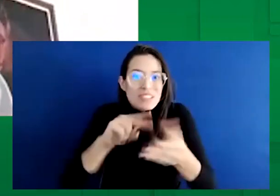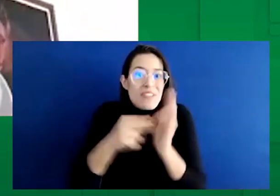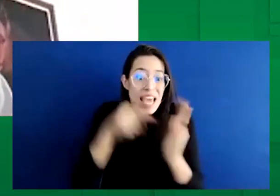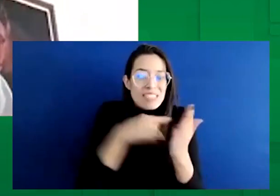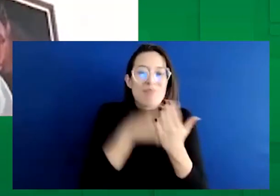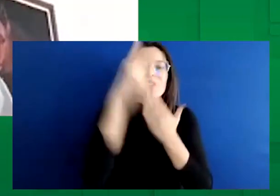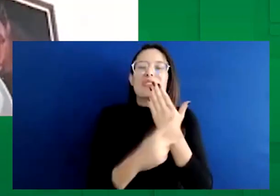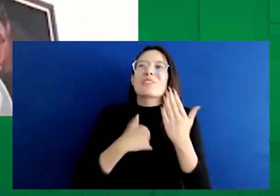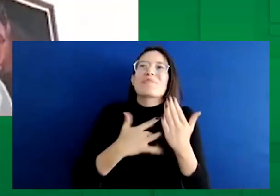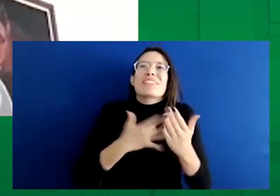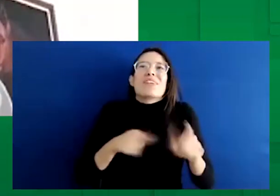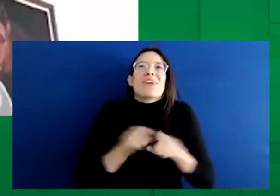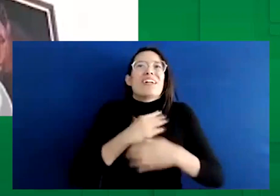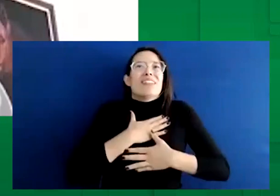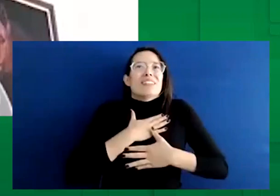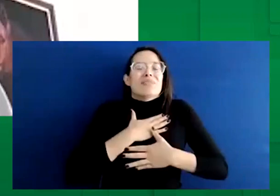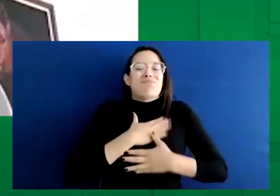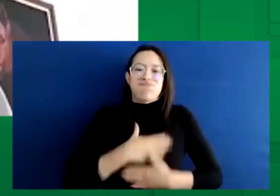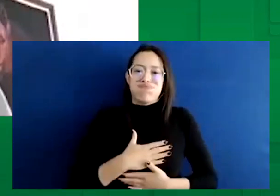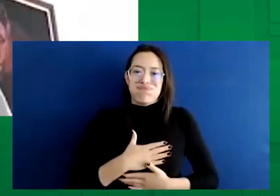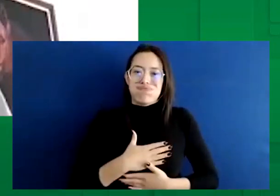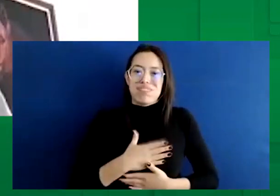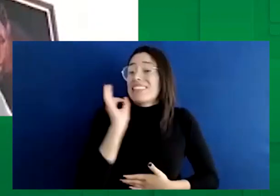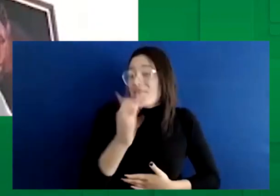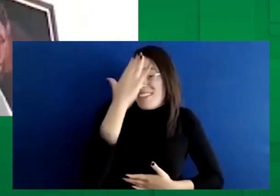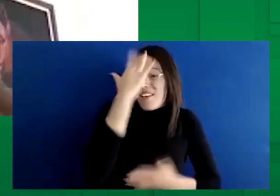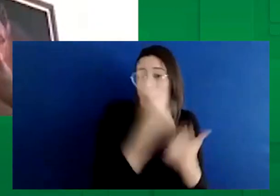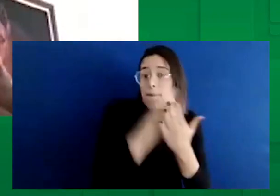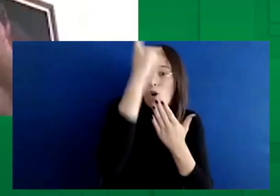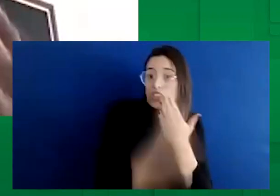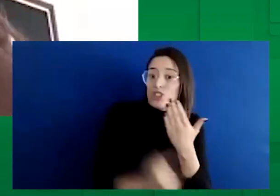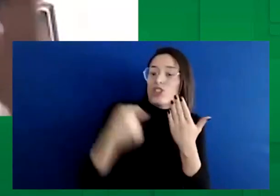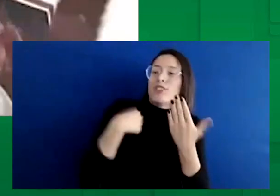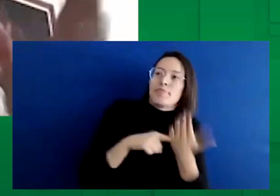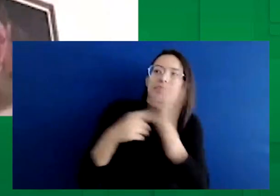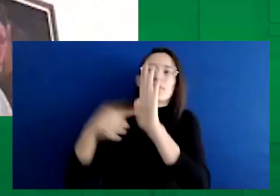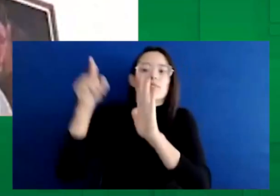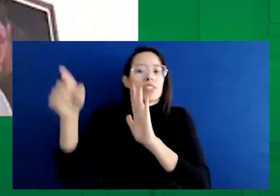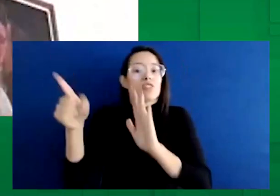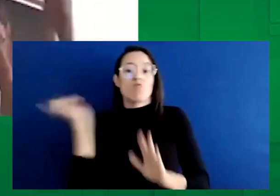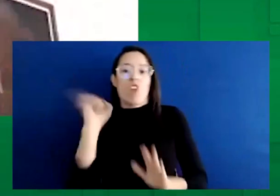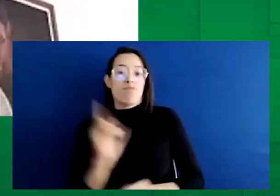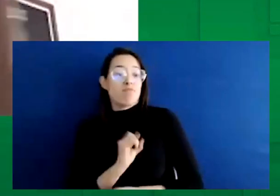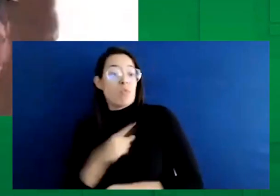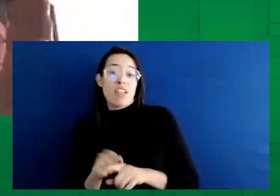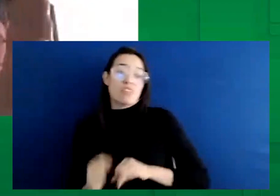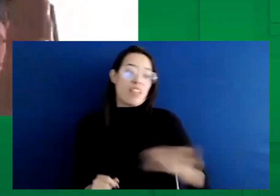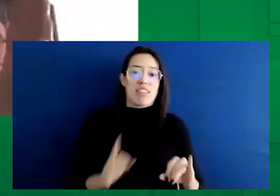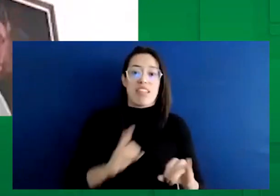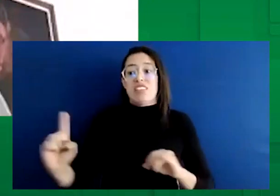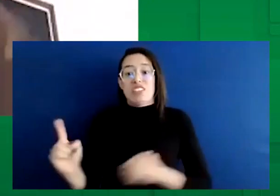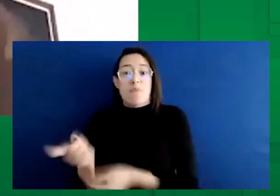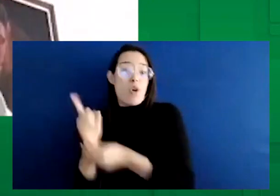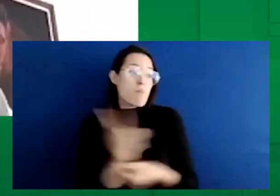satisfactorio, porque casi siempre los proyectos tienen unas controversias de ideales políticos o colores.